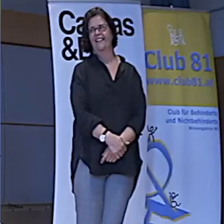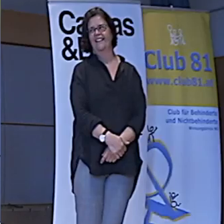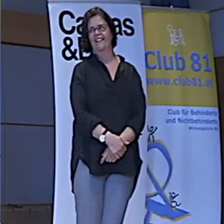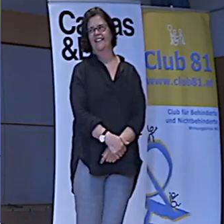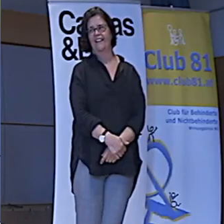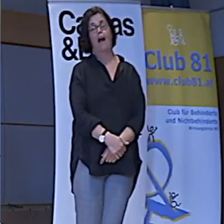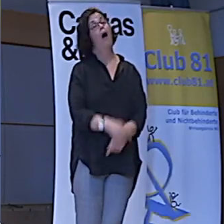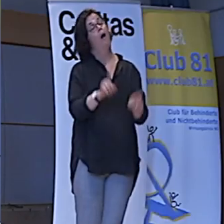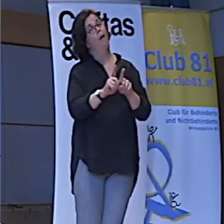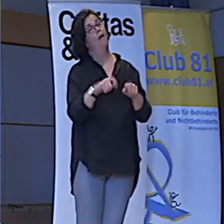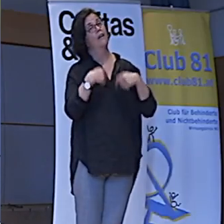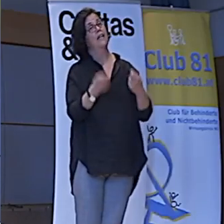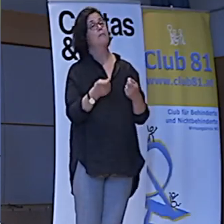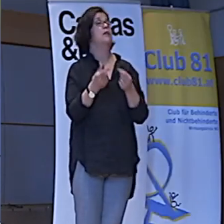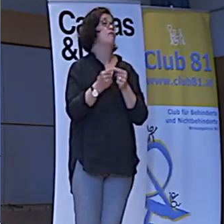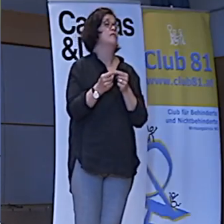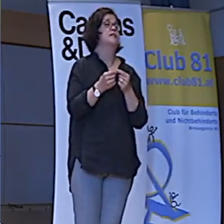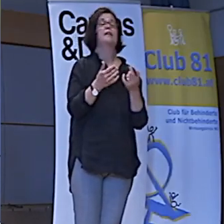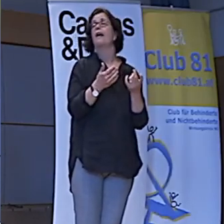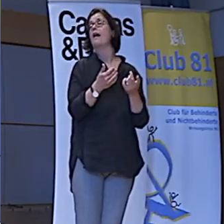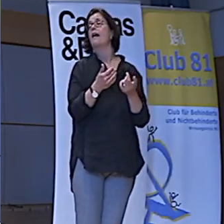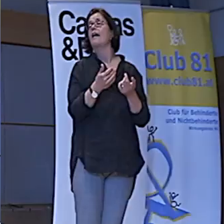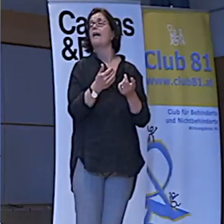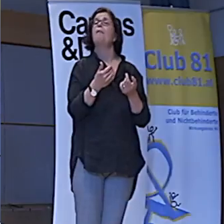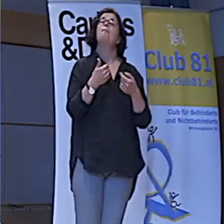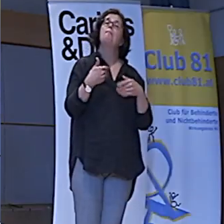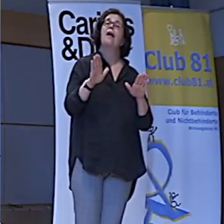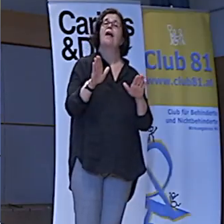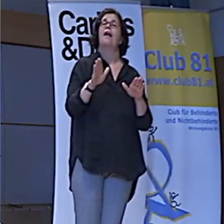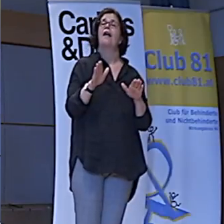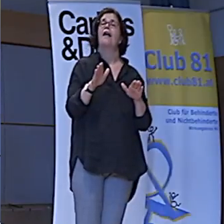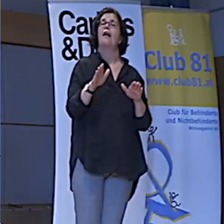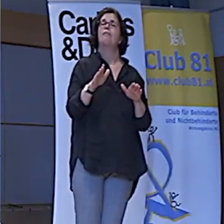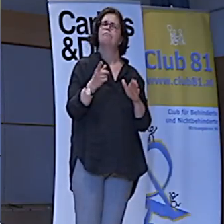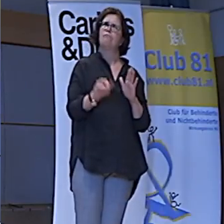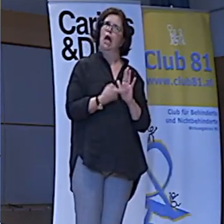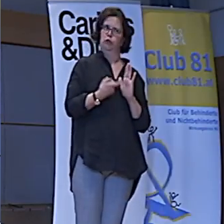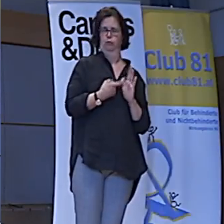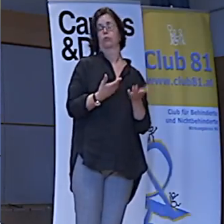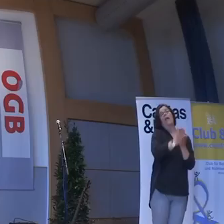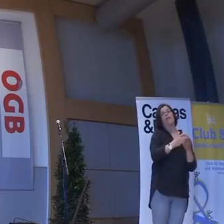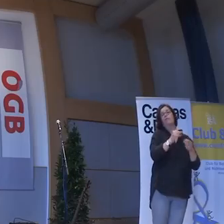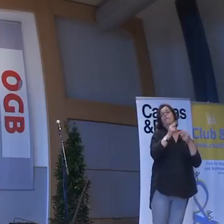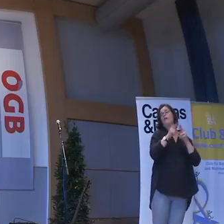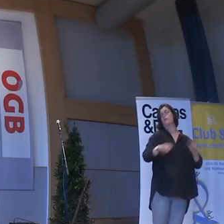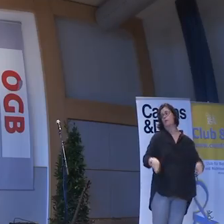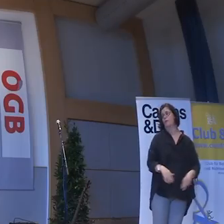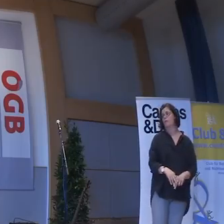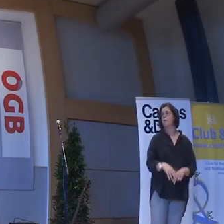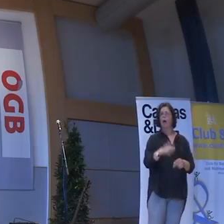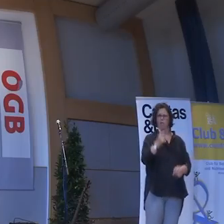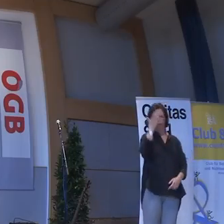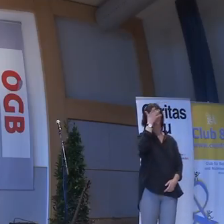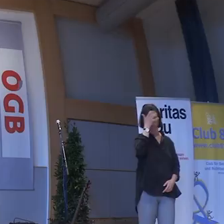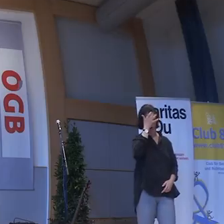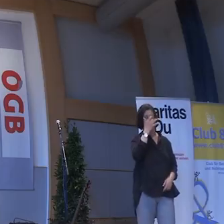Es gibt aber dann auch Witze, die ein bisschen anspruchsvoller sind. Ein Pferd,